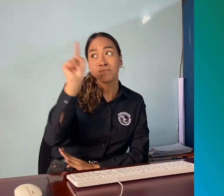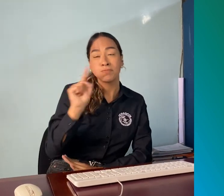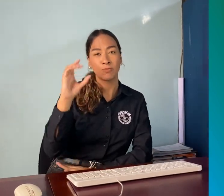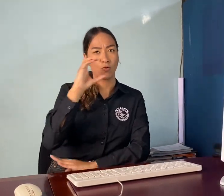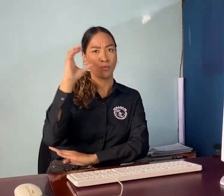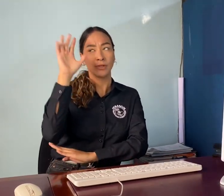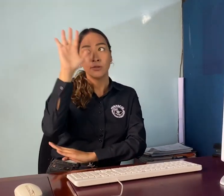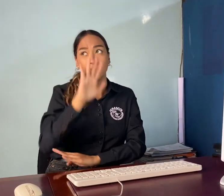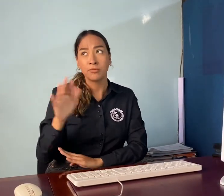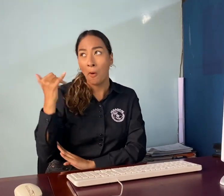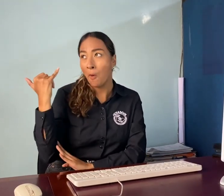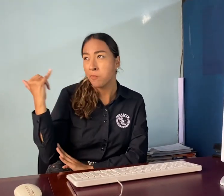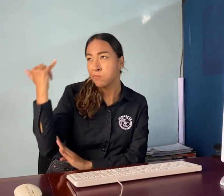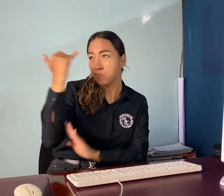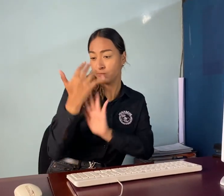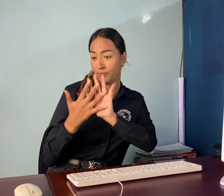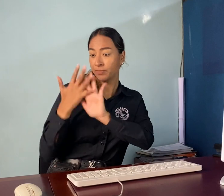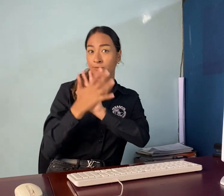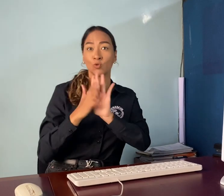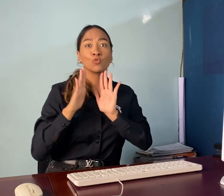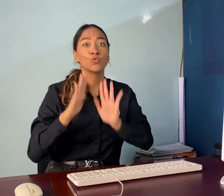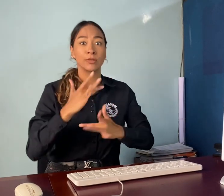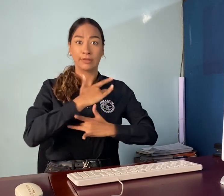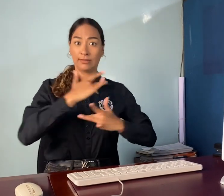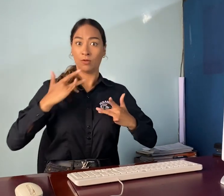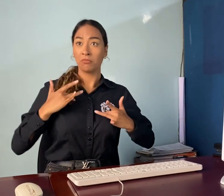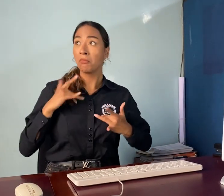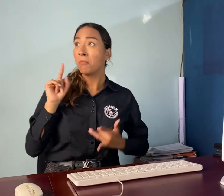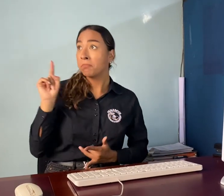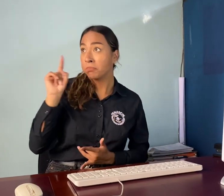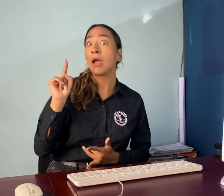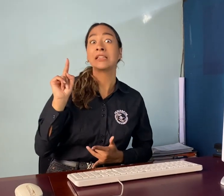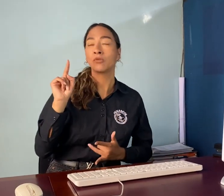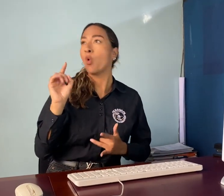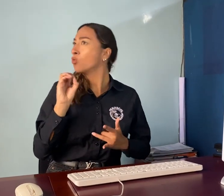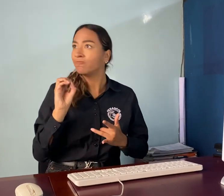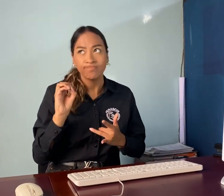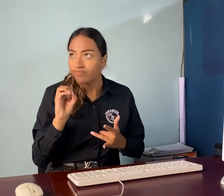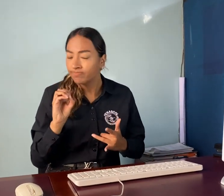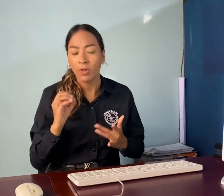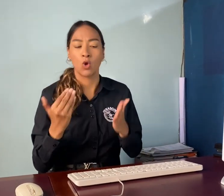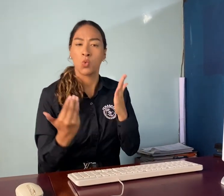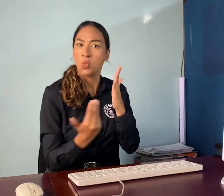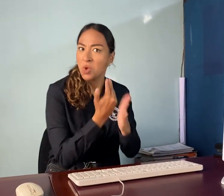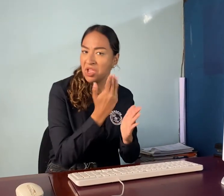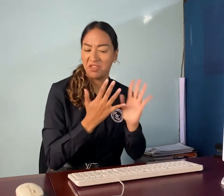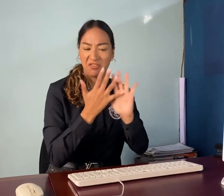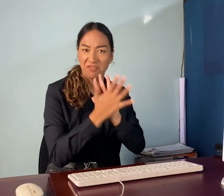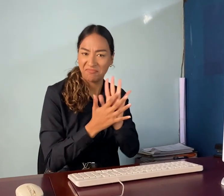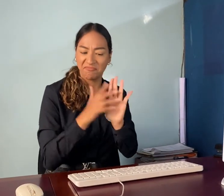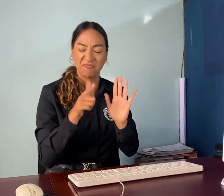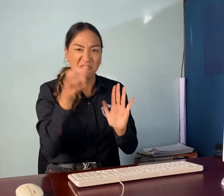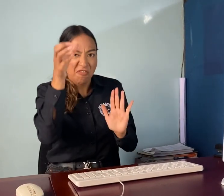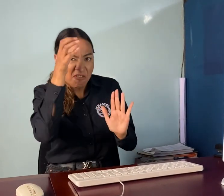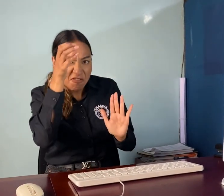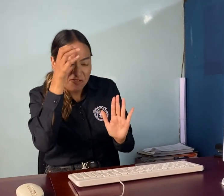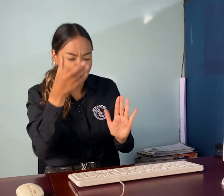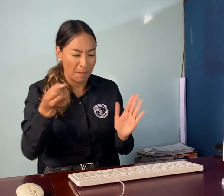Durante el proceso se tomó en cuenta las señas que la comunidad sorda ya estaba usando relacionadas al sector